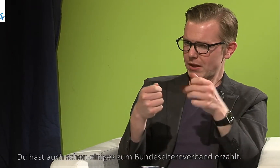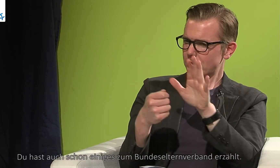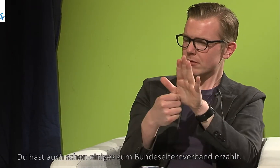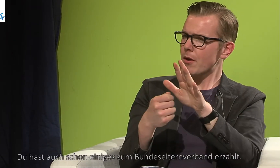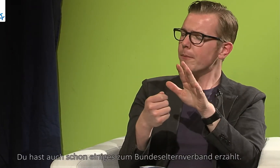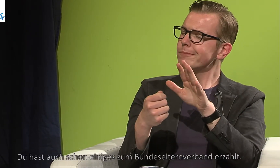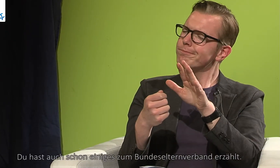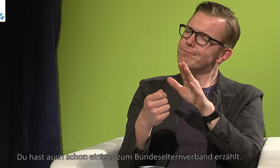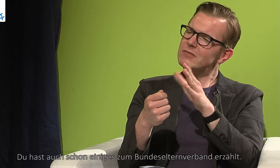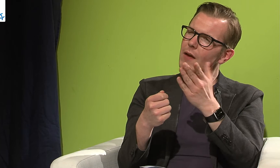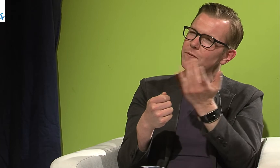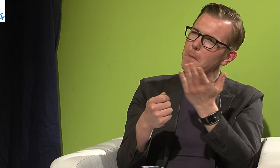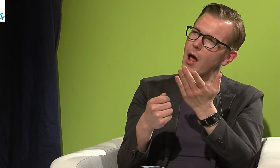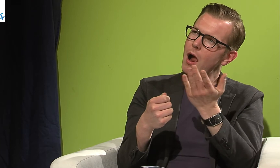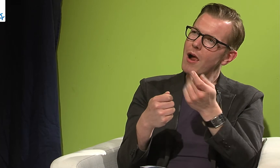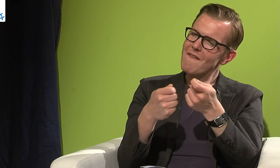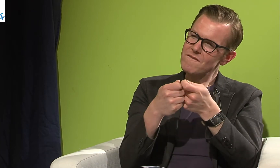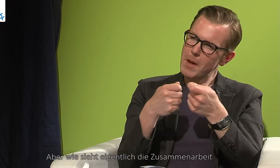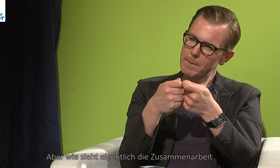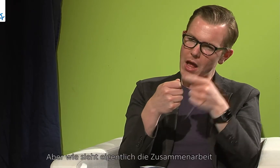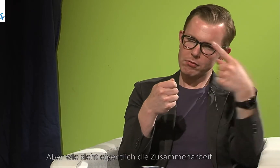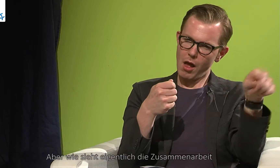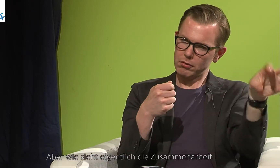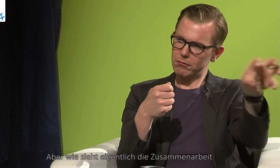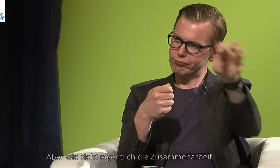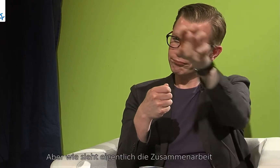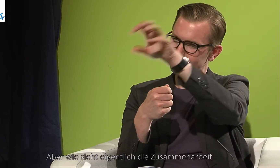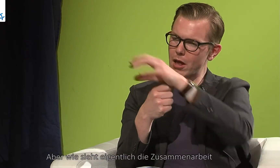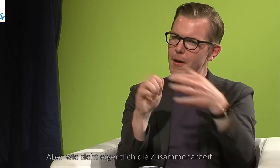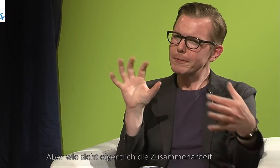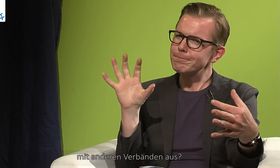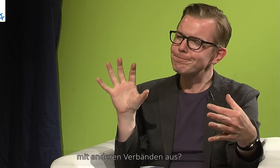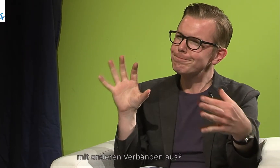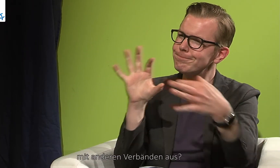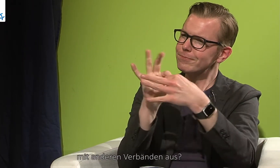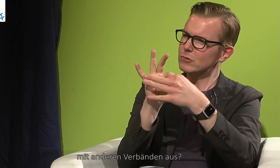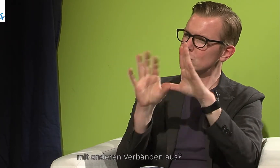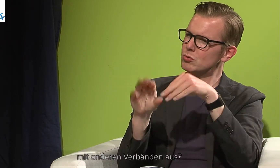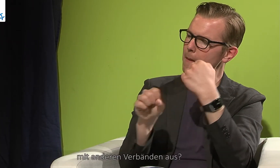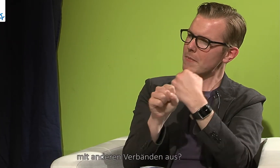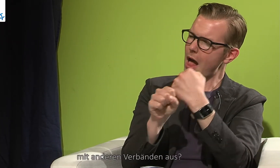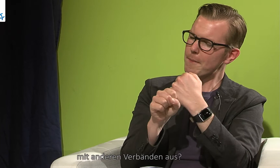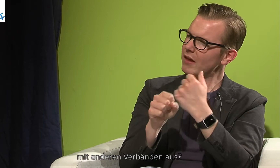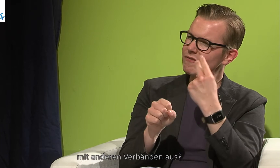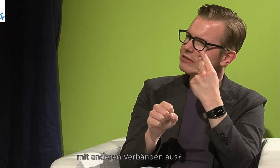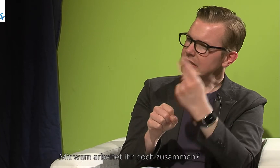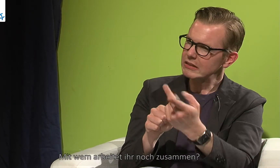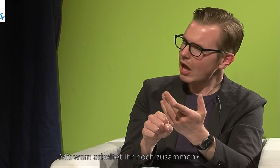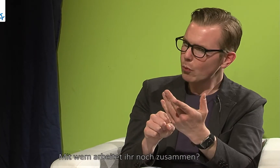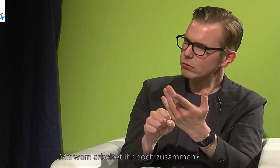erzählt, aber wie sieht eigentlich die Zusammenarbeit mit anderen Verbänden aus? Mit wem